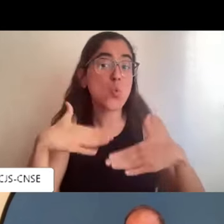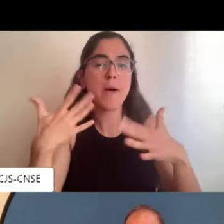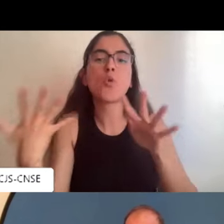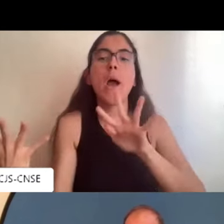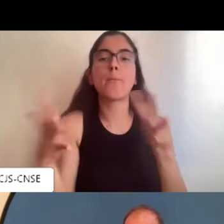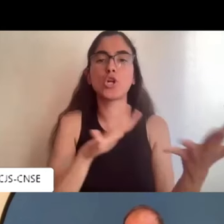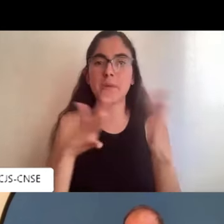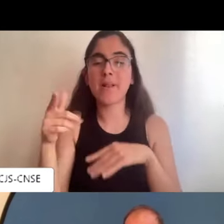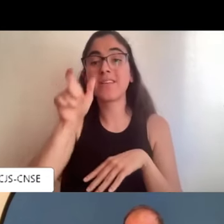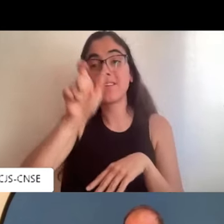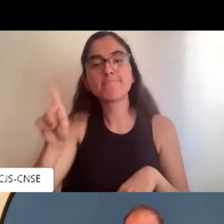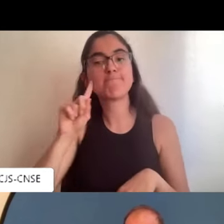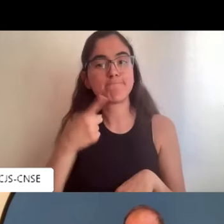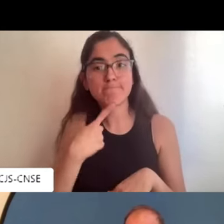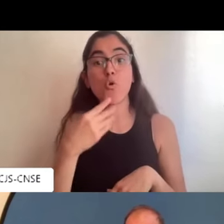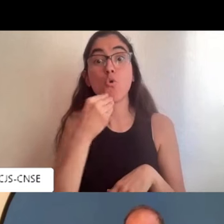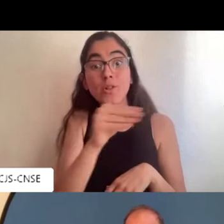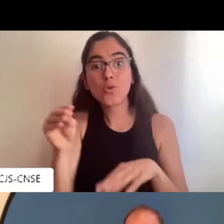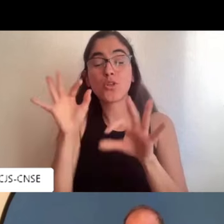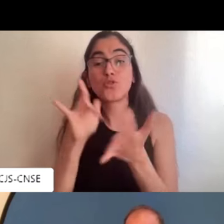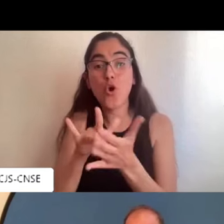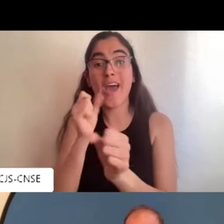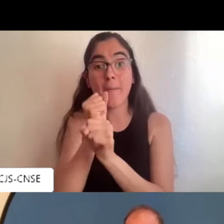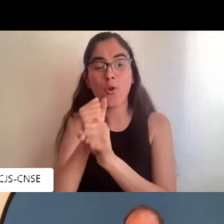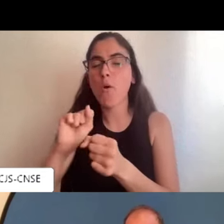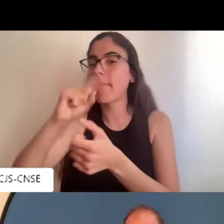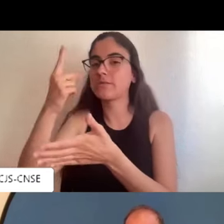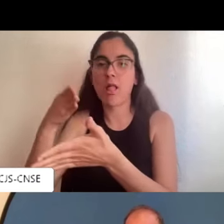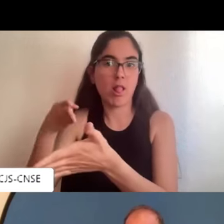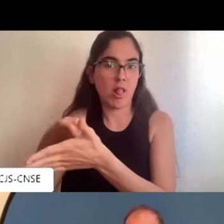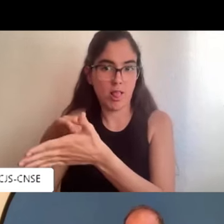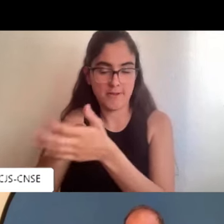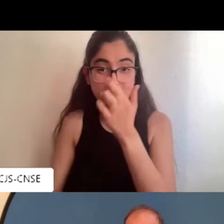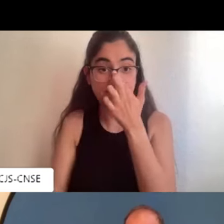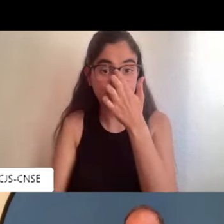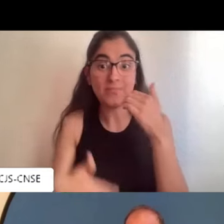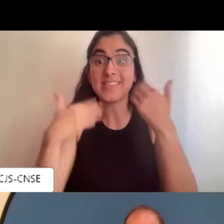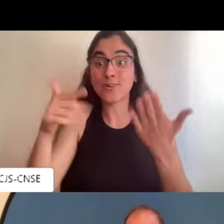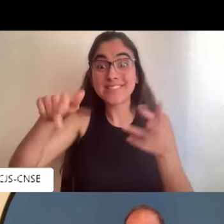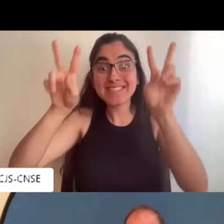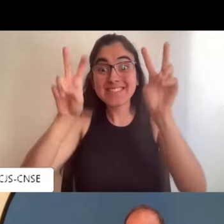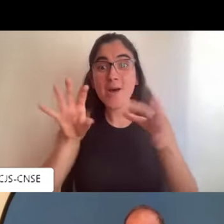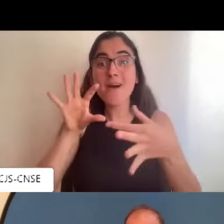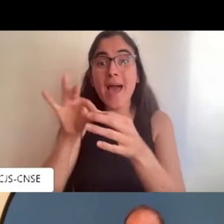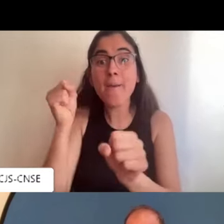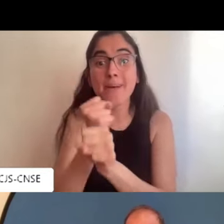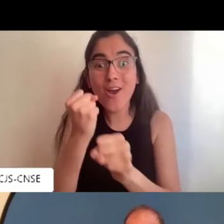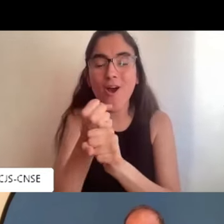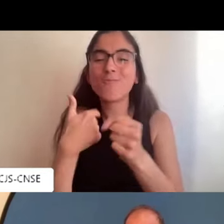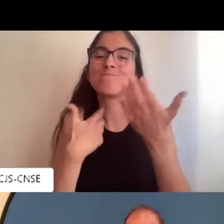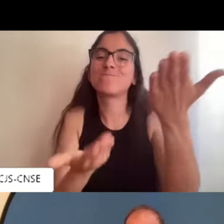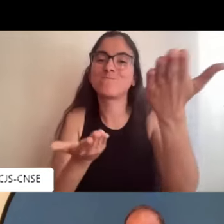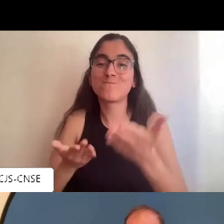sí que es verdad que no tenemos datos específicos de cuántas personas jóvenes sordas están en desempleo, pero sí que sabemos